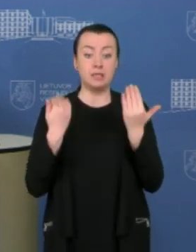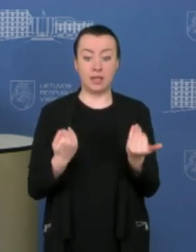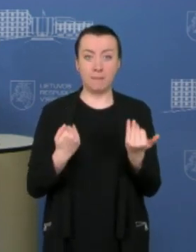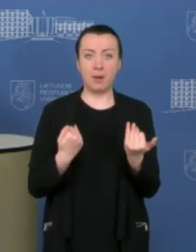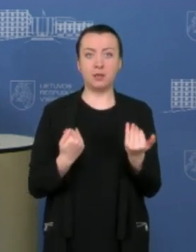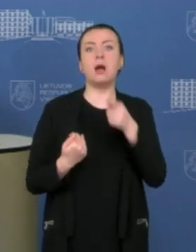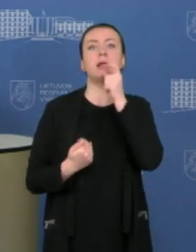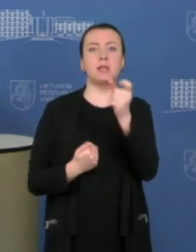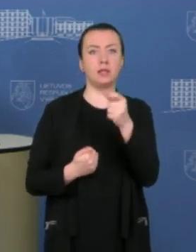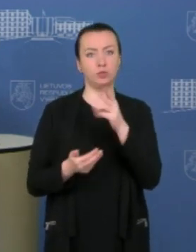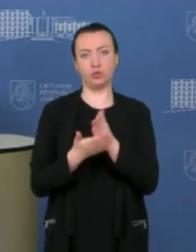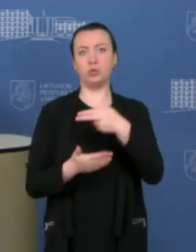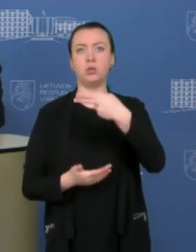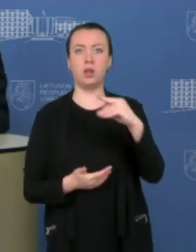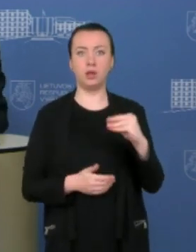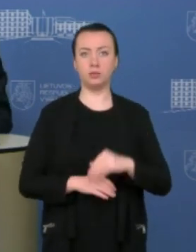metu atsakymas ne.